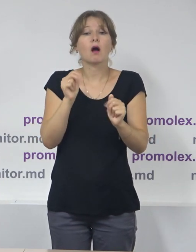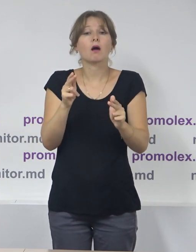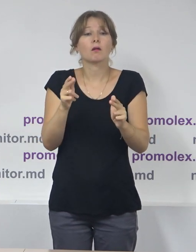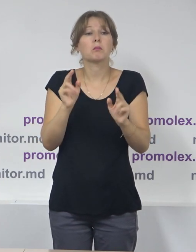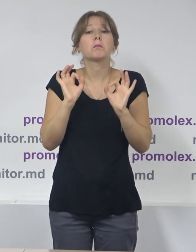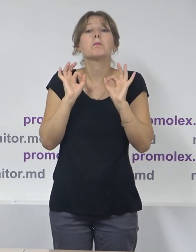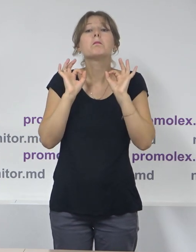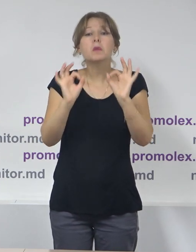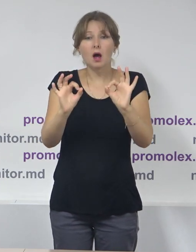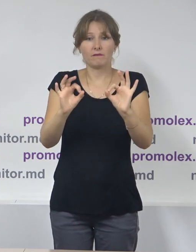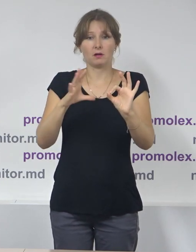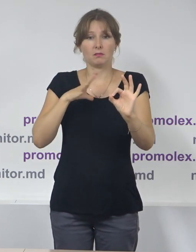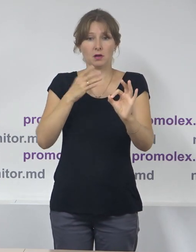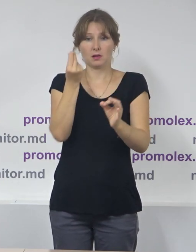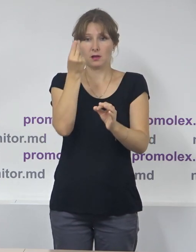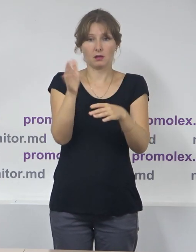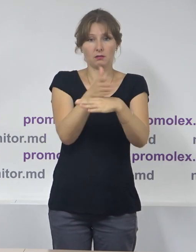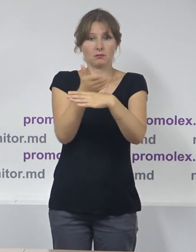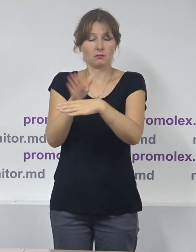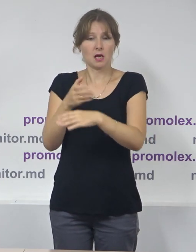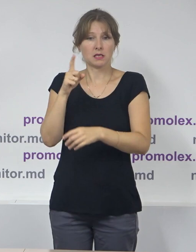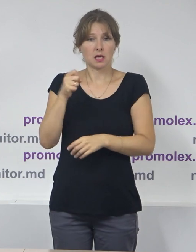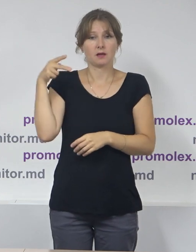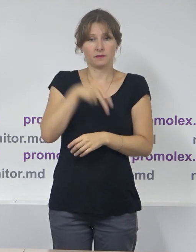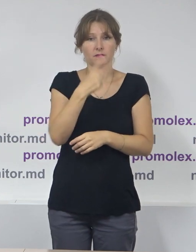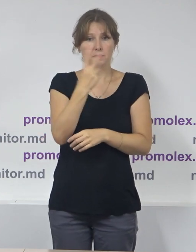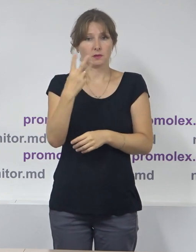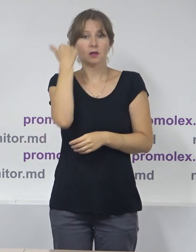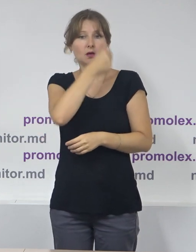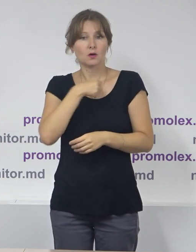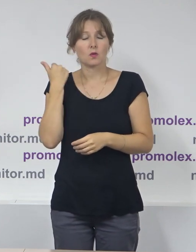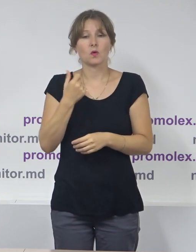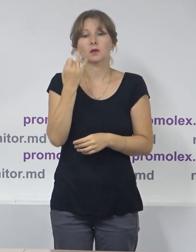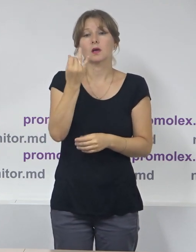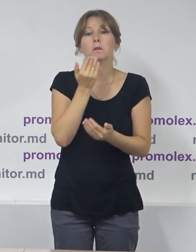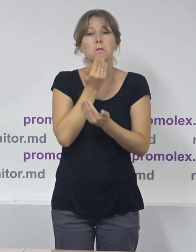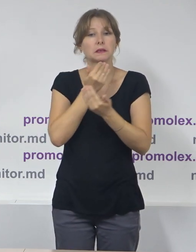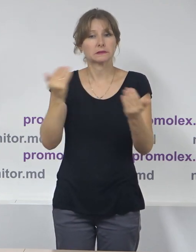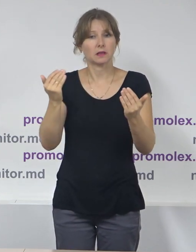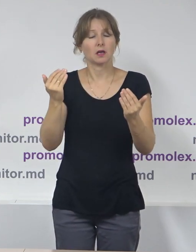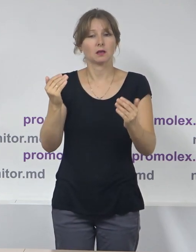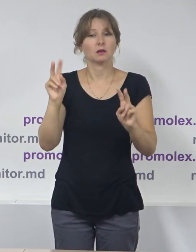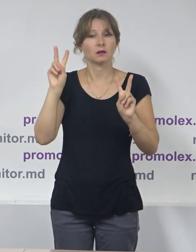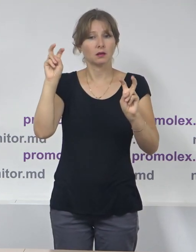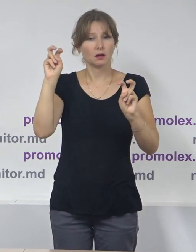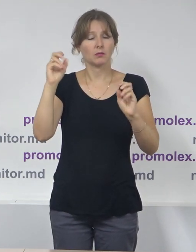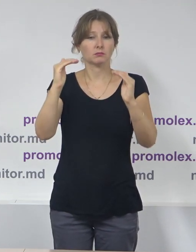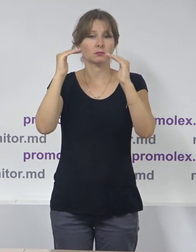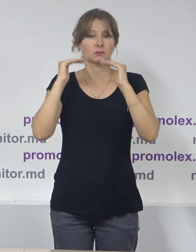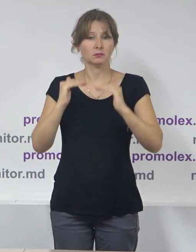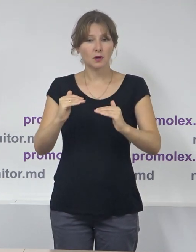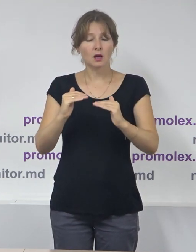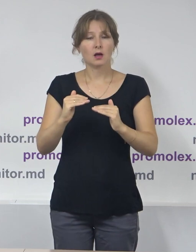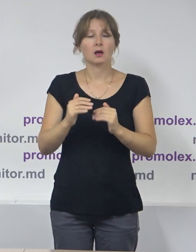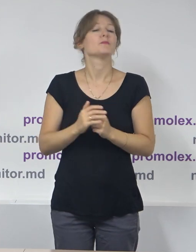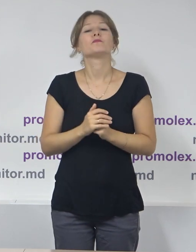buget stabilit pentru anul 2023. Și ultimul capitol din raport, sau penultimul de fapt, este